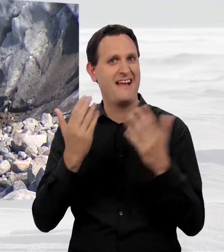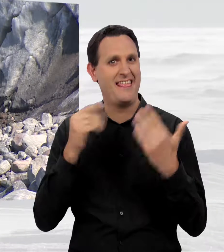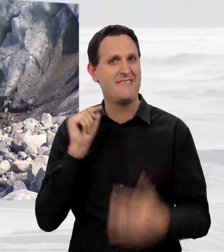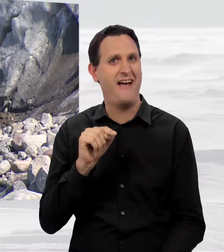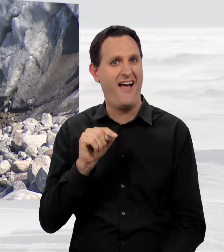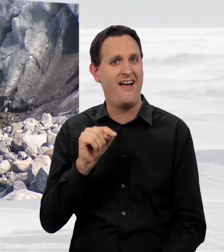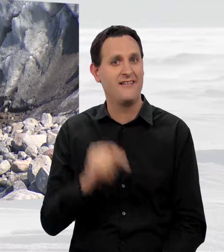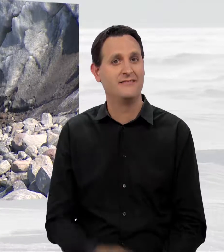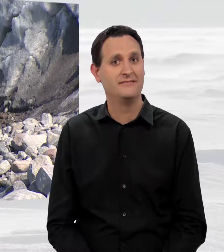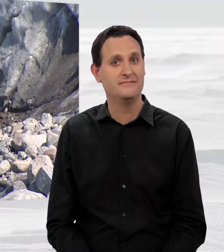Wendepunkt steht.